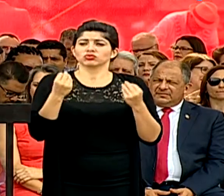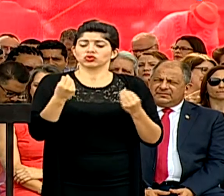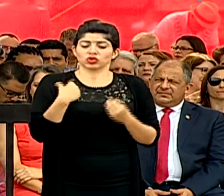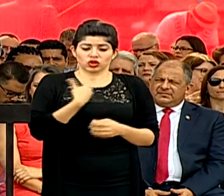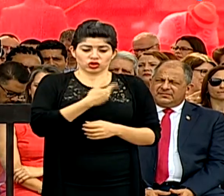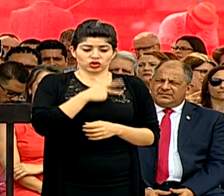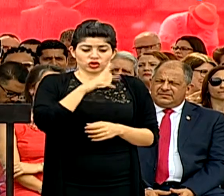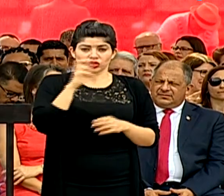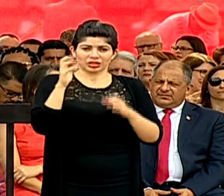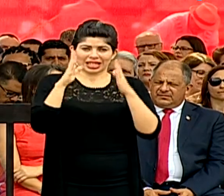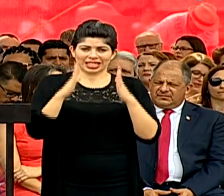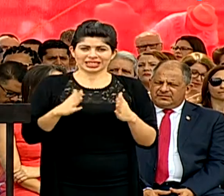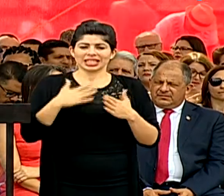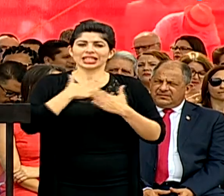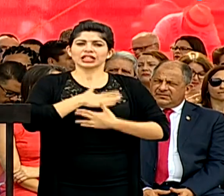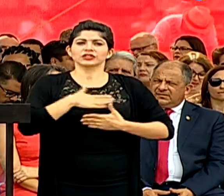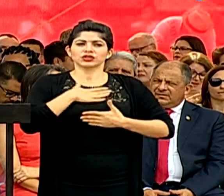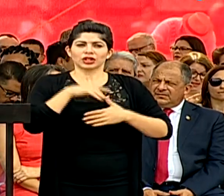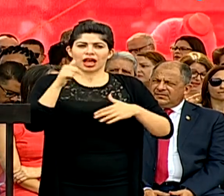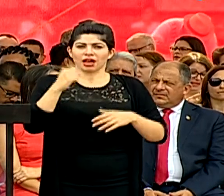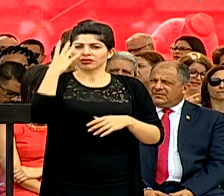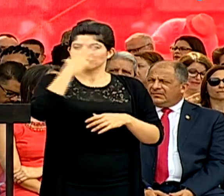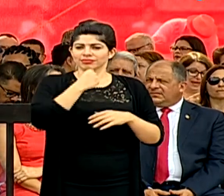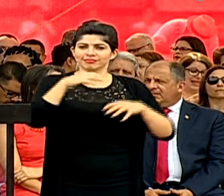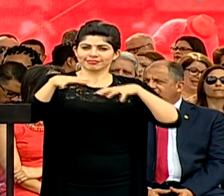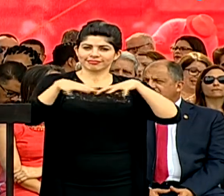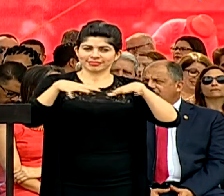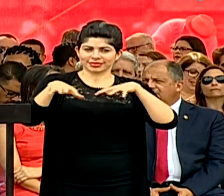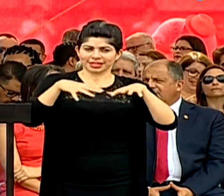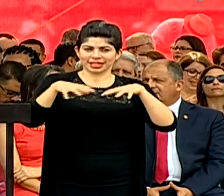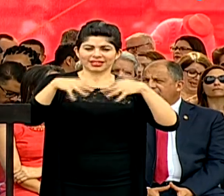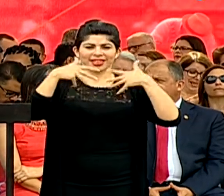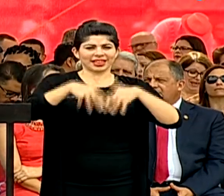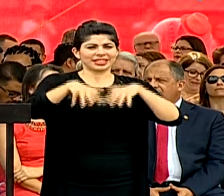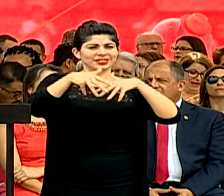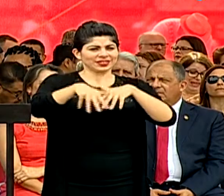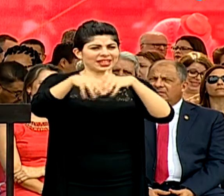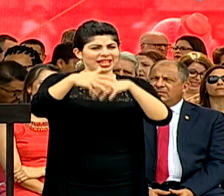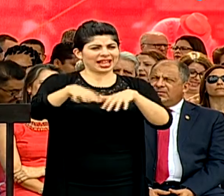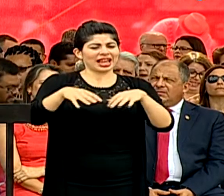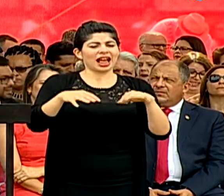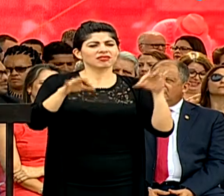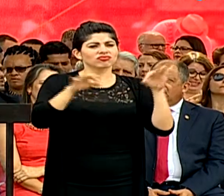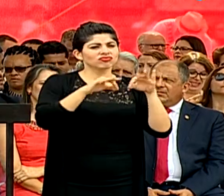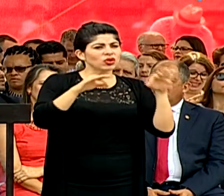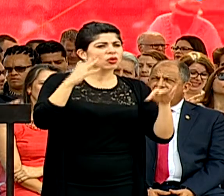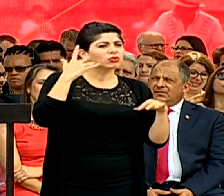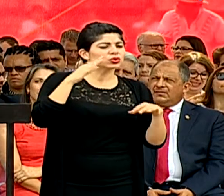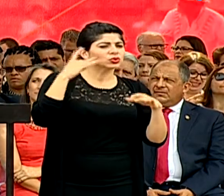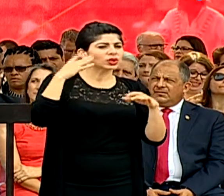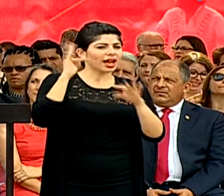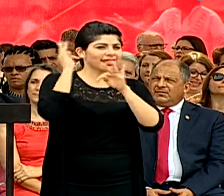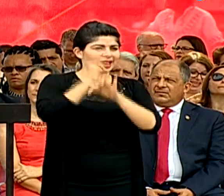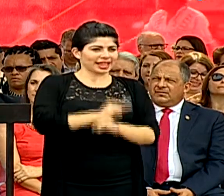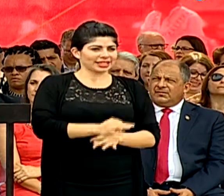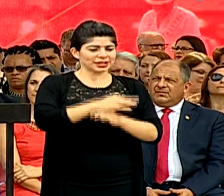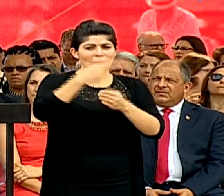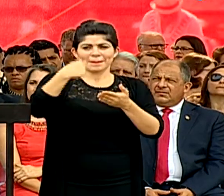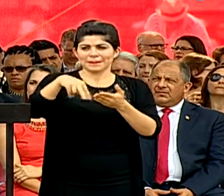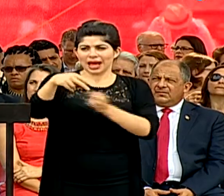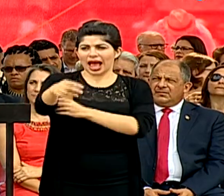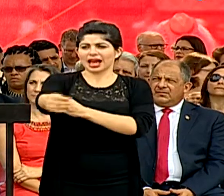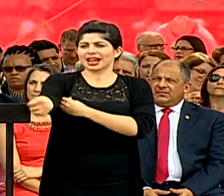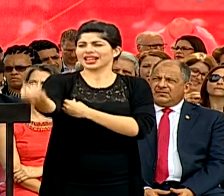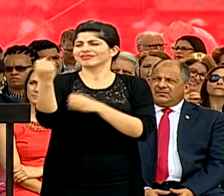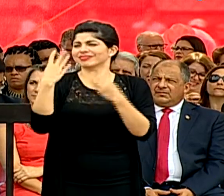nosotros costarricenses, disfrutando de estas hermosas ceremonias, desfiles, bandas tocando música tradicional, bailes